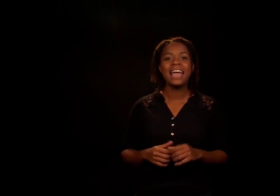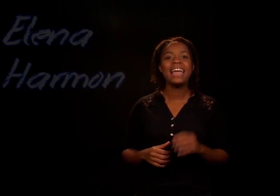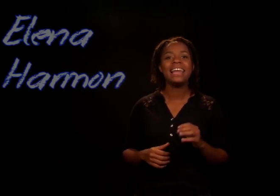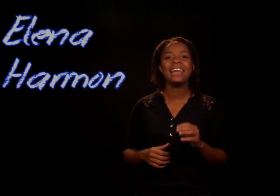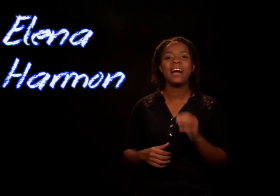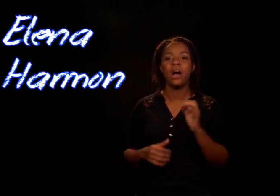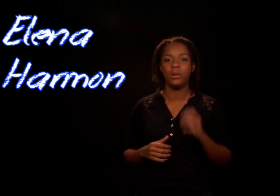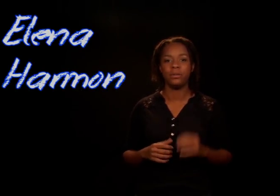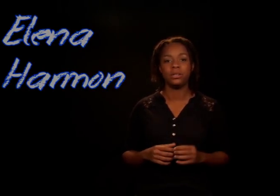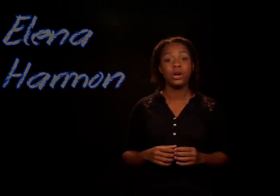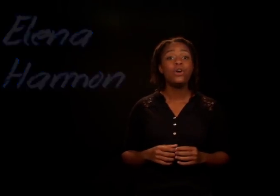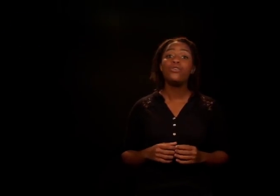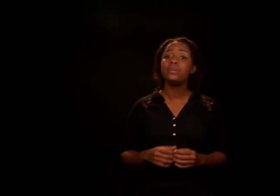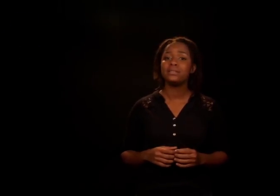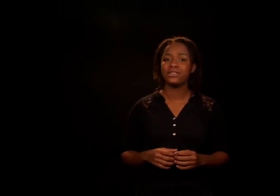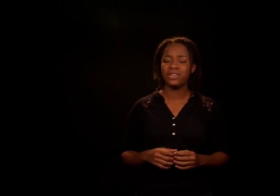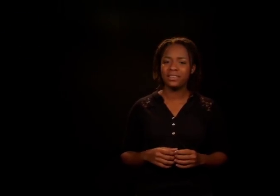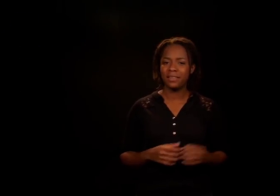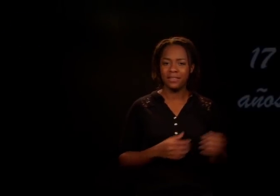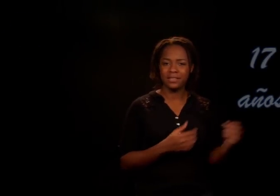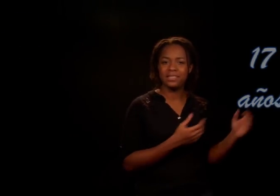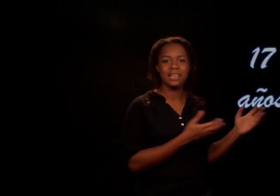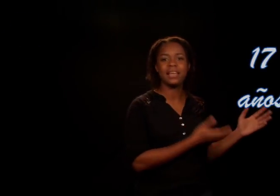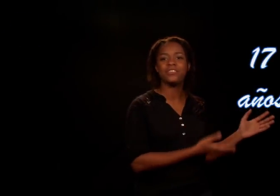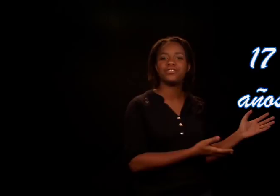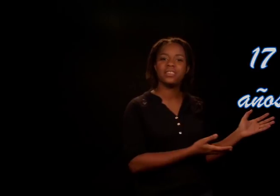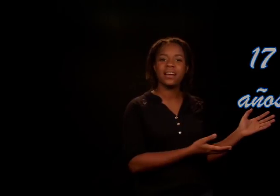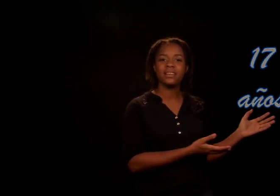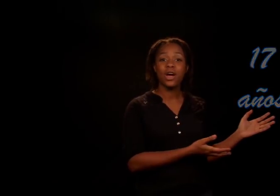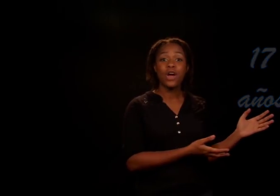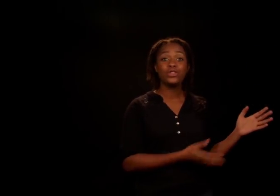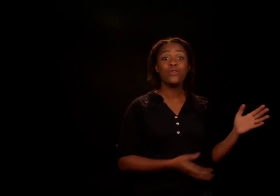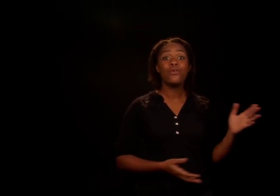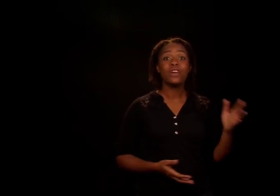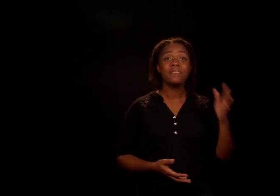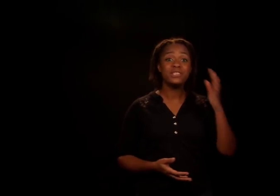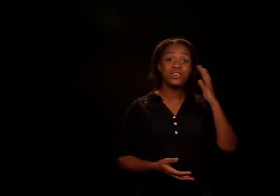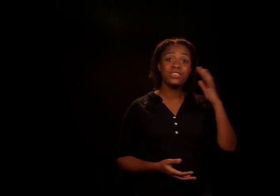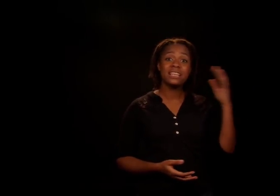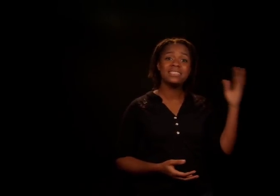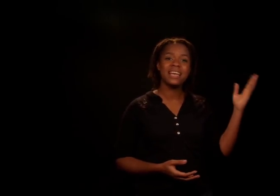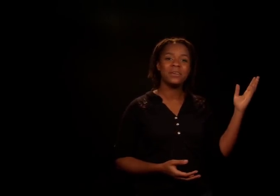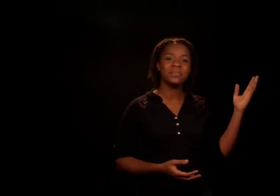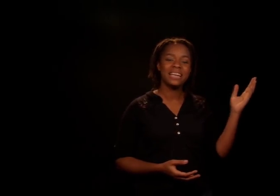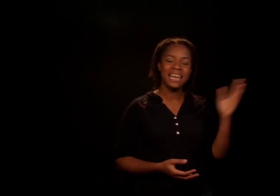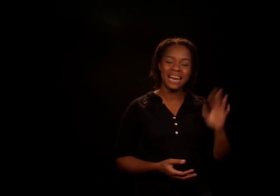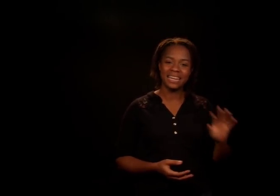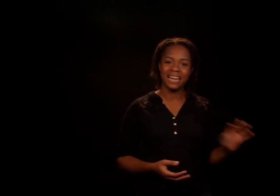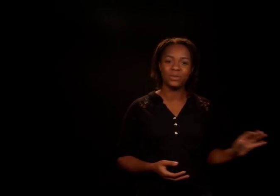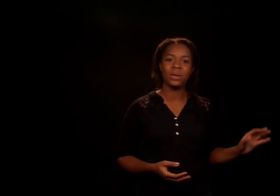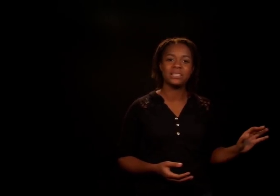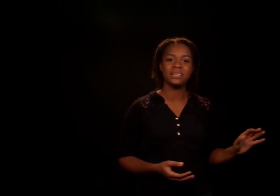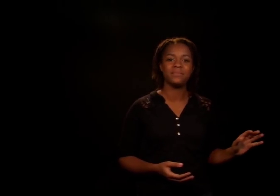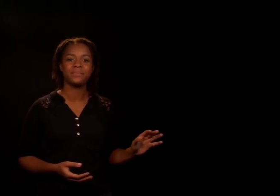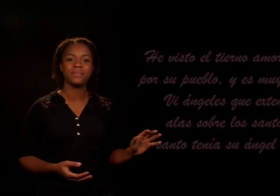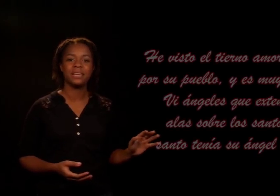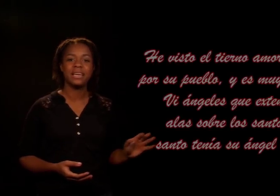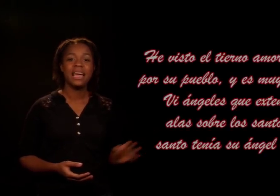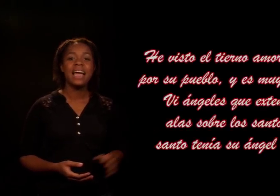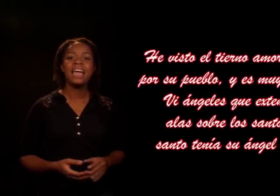Elena Harmon, una señorita de 17 años de edad, tuvo una visión del cielo y la relató así. He